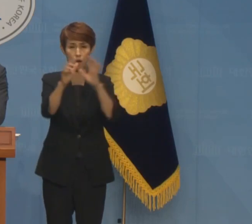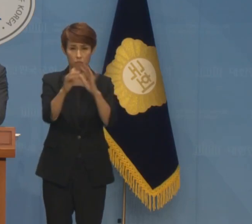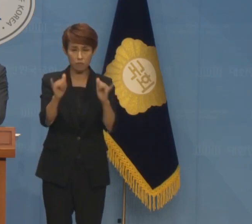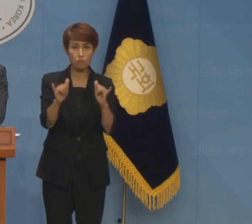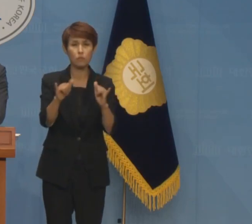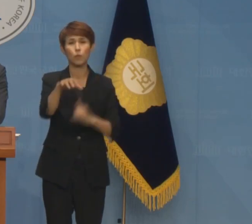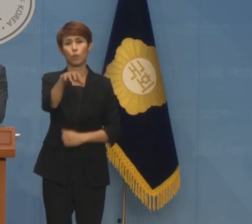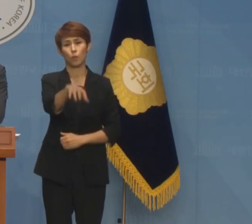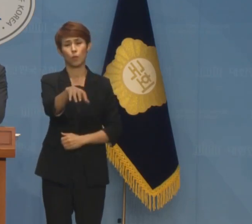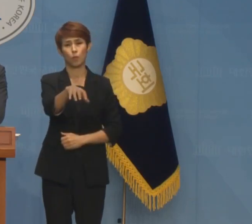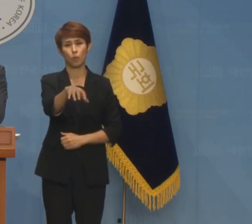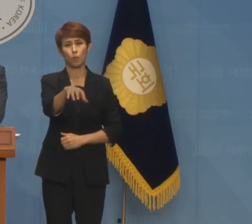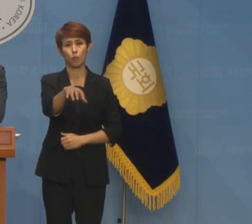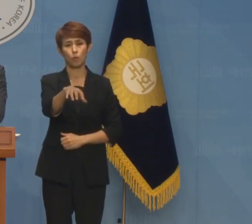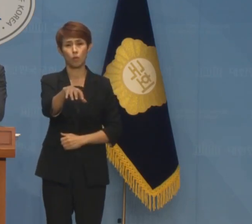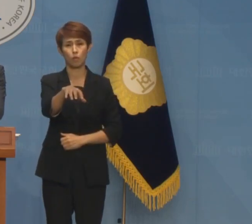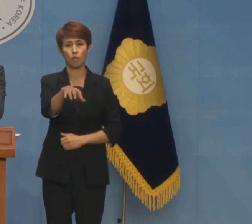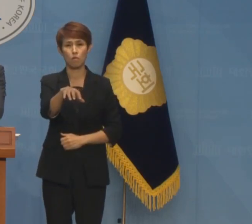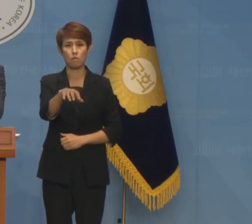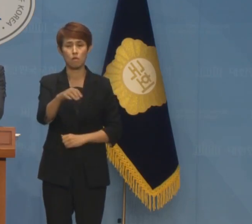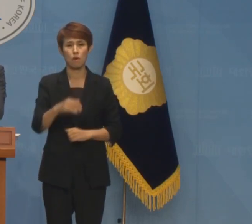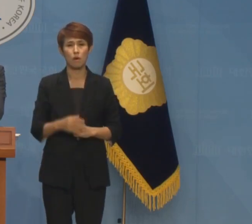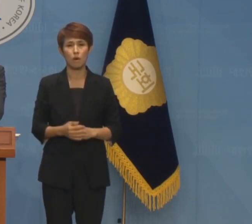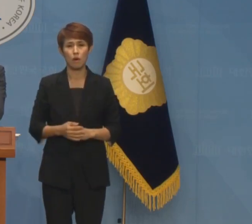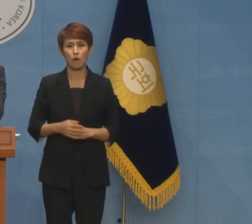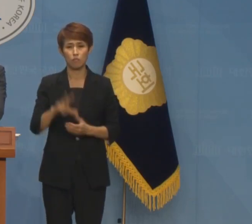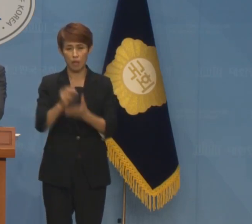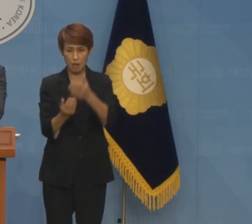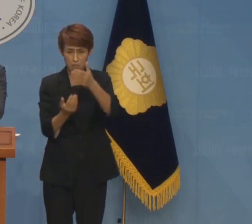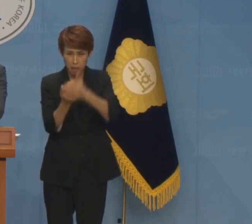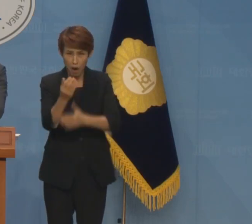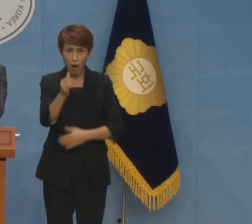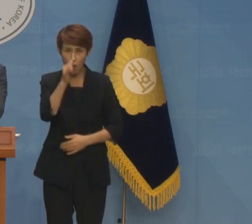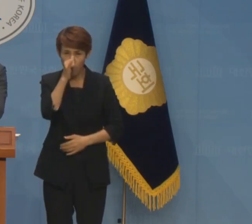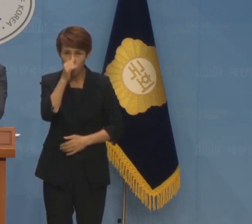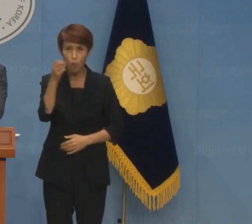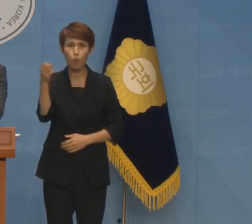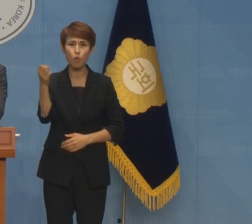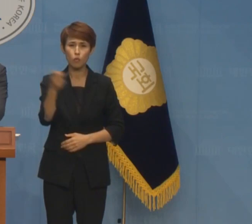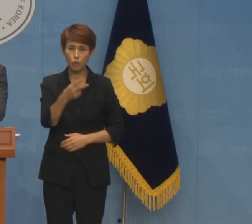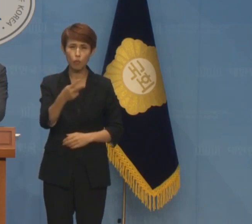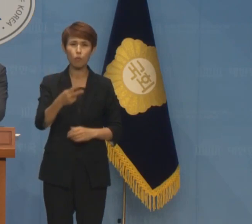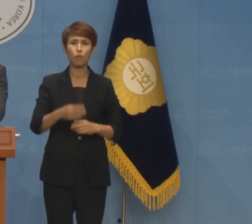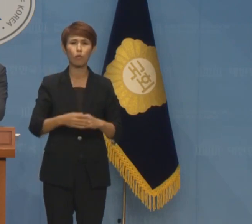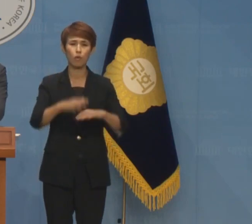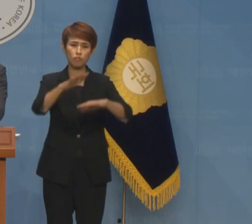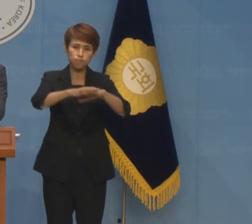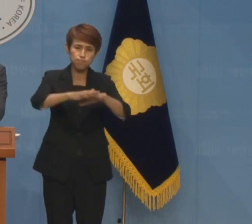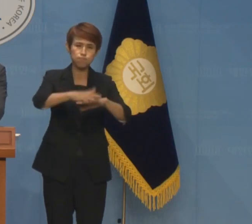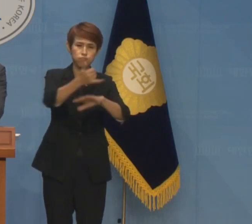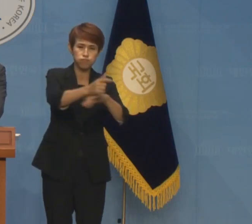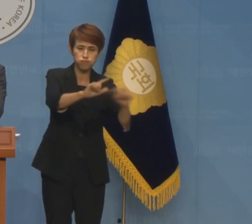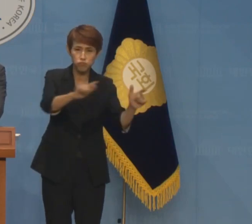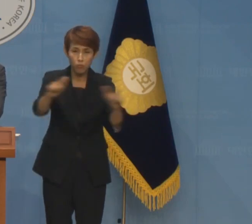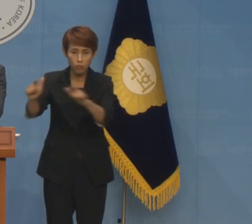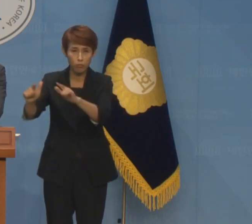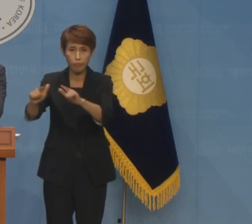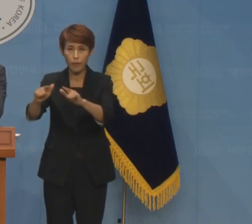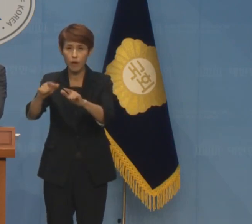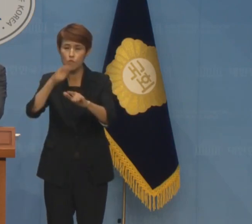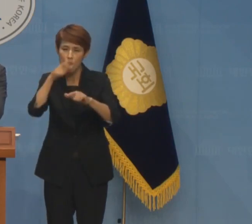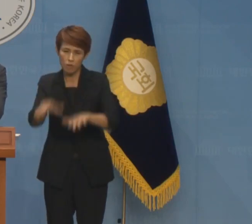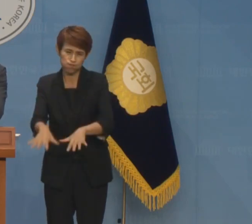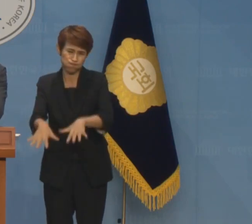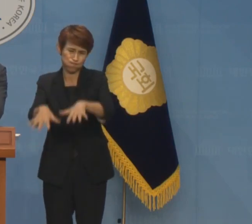터전을 잃어버리는 것에 그치지 않고 비와 땀으로 일궈낸 농작물이 한순간에 물에